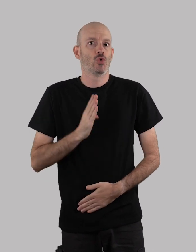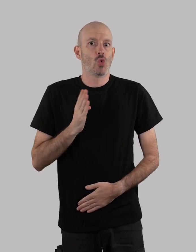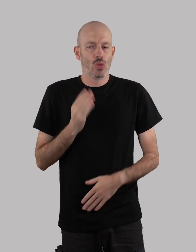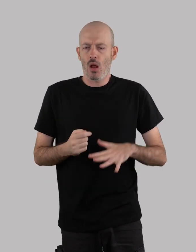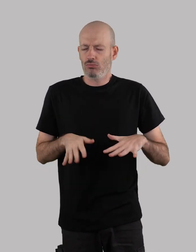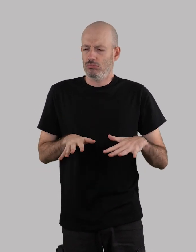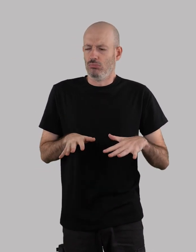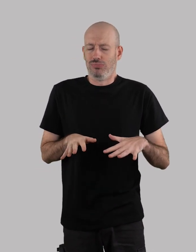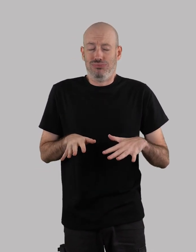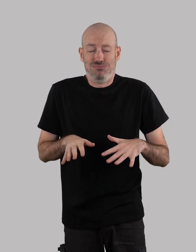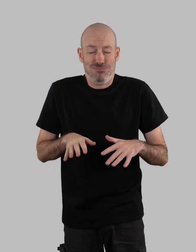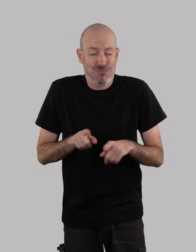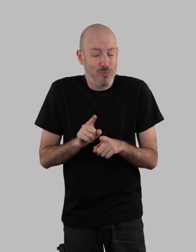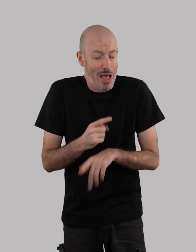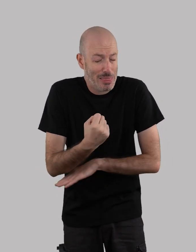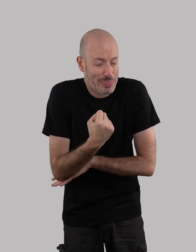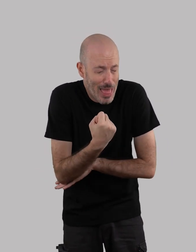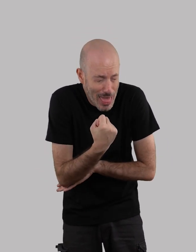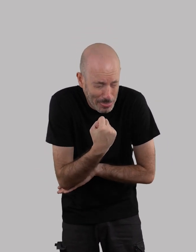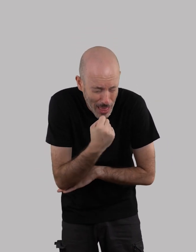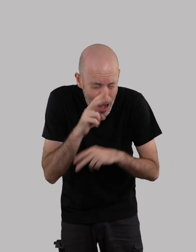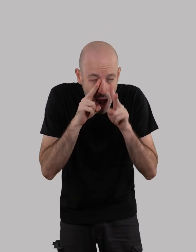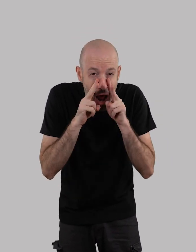Os soldados riram à gargalhada.